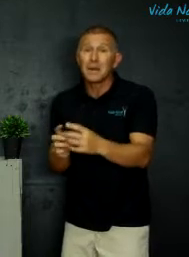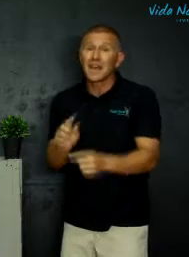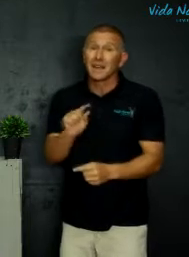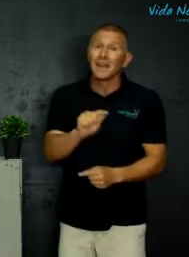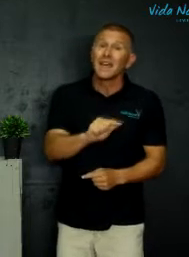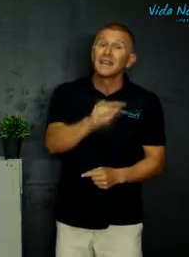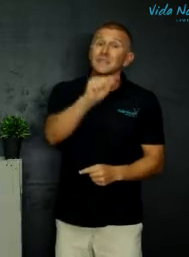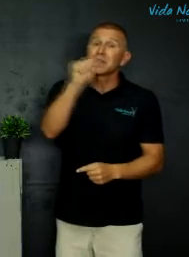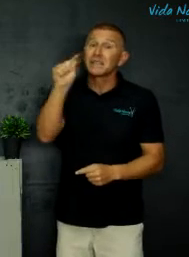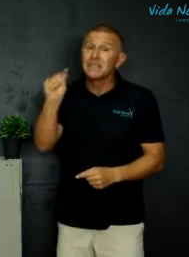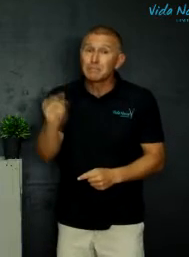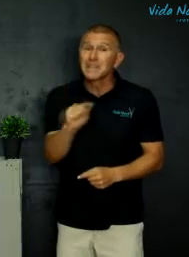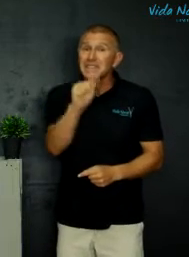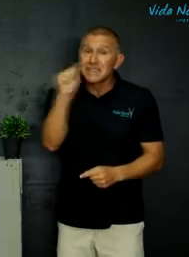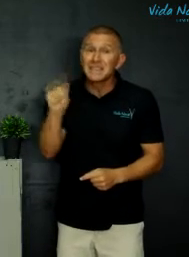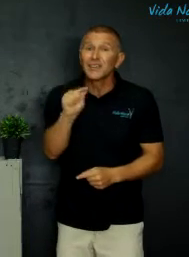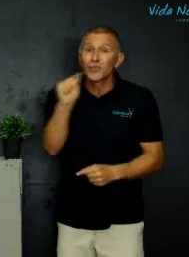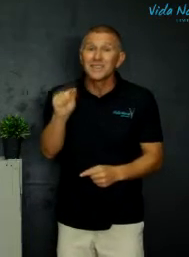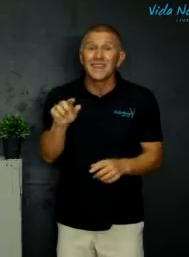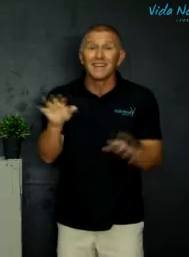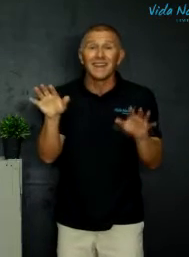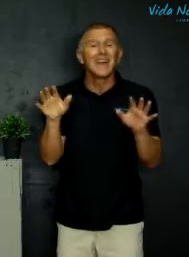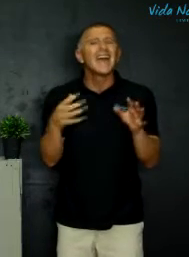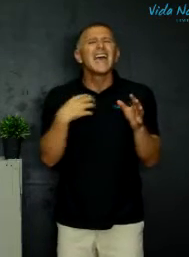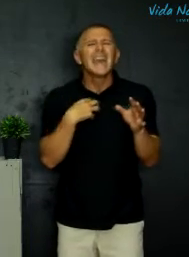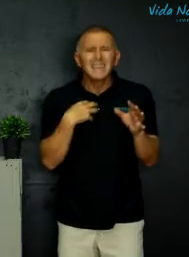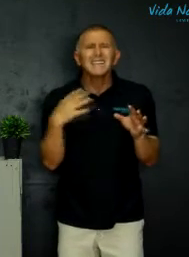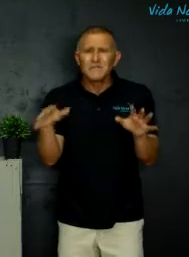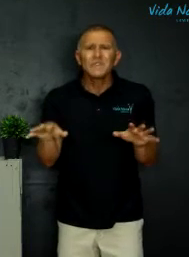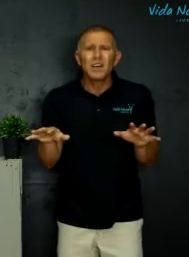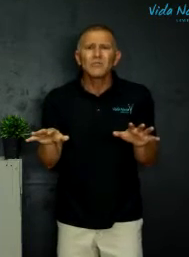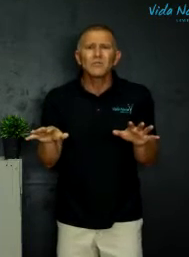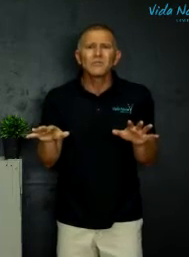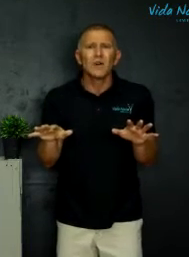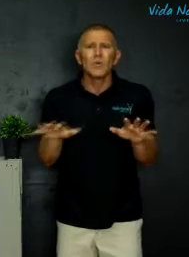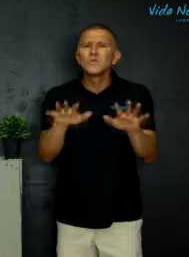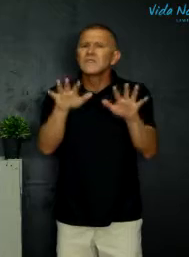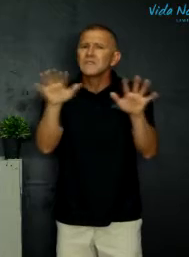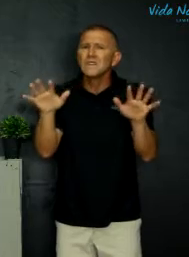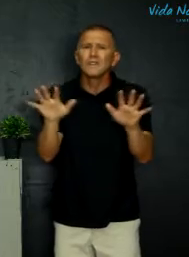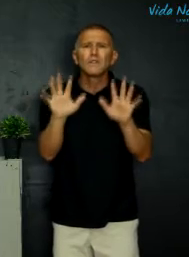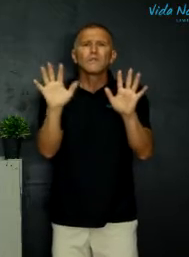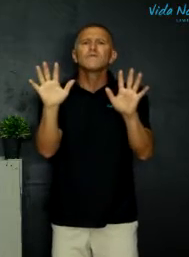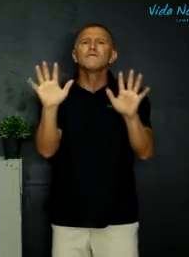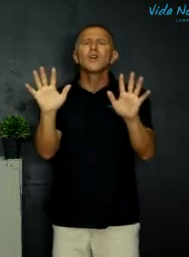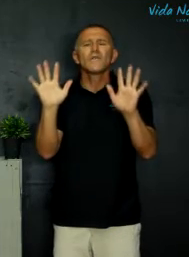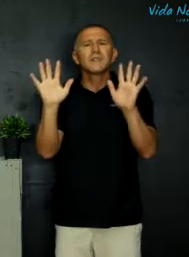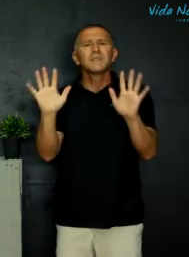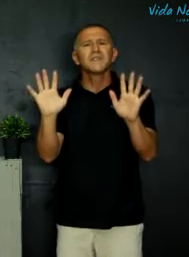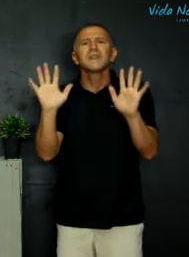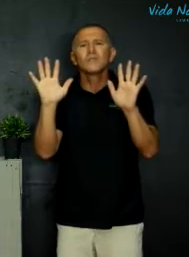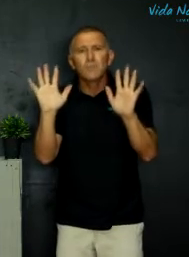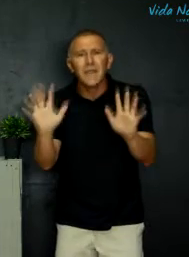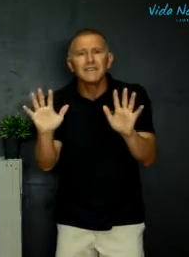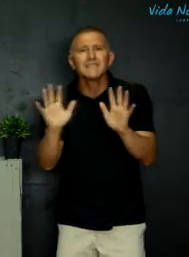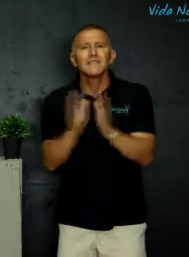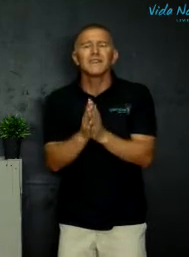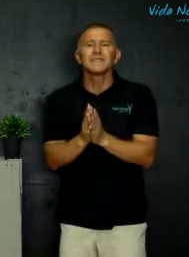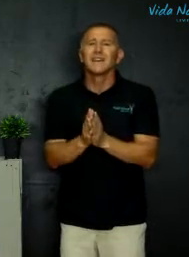plan dis precies hier teenoorgestelde en ek denk is vandag nog so ons kultuur wil vir ons voorhou wat beteken het om mens te wees